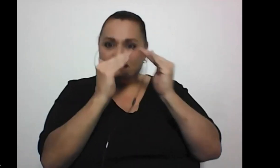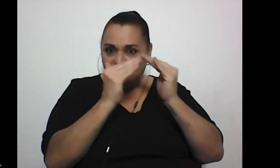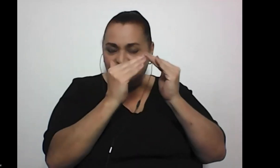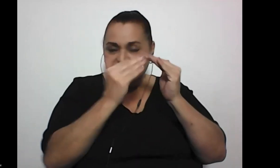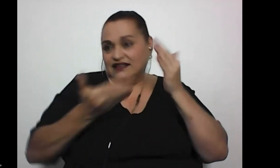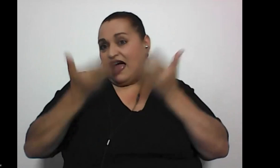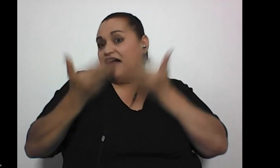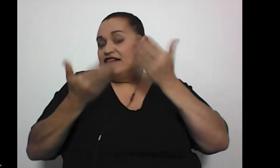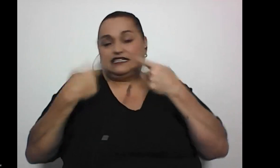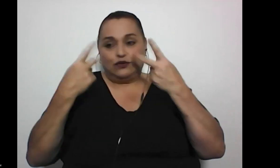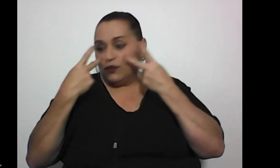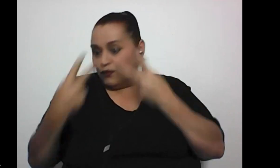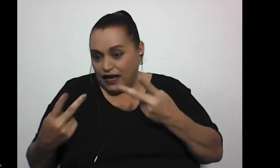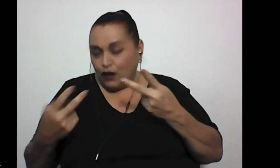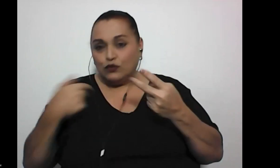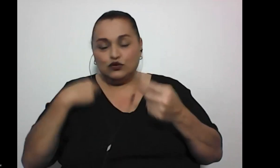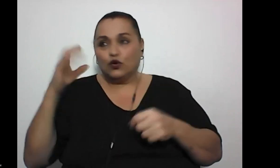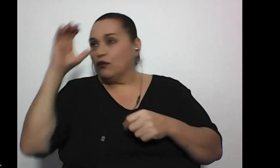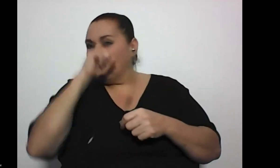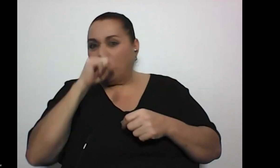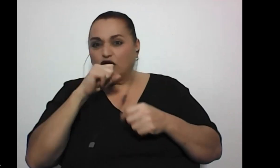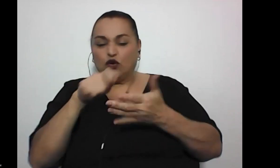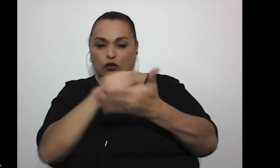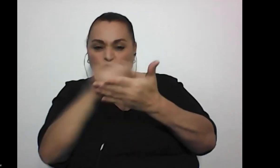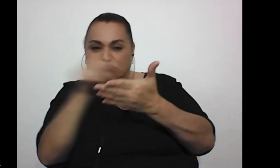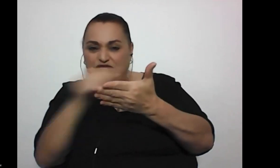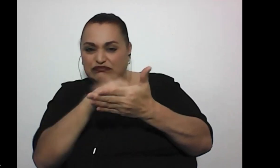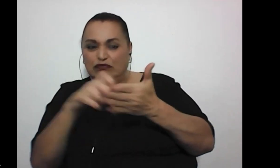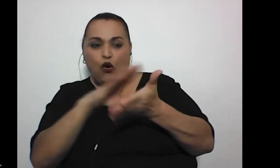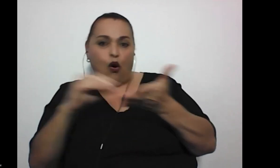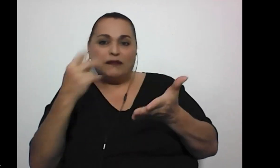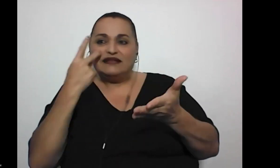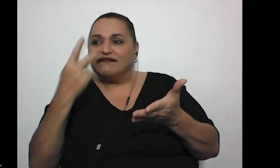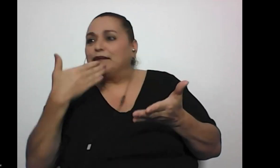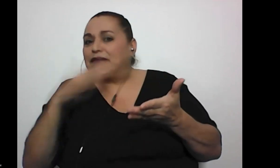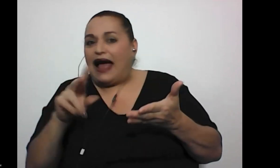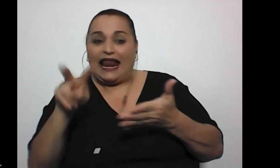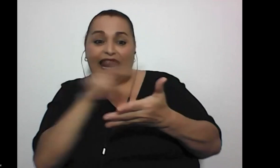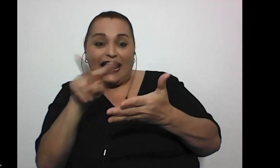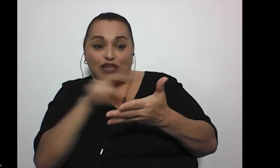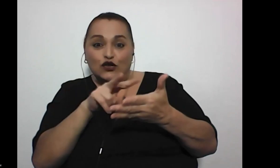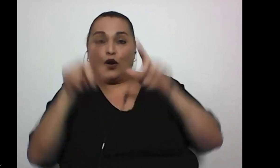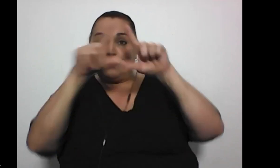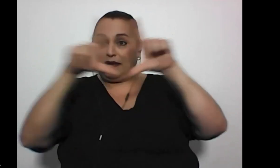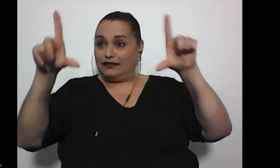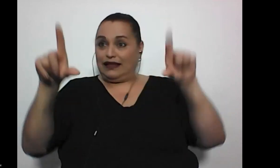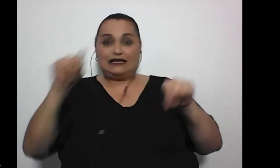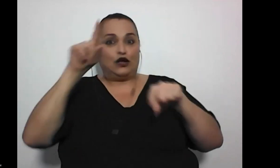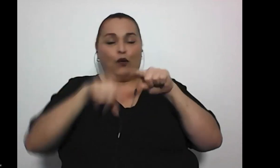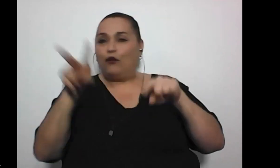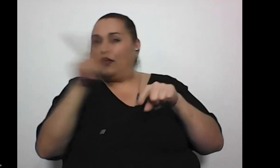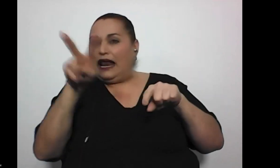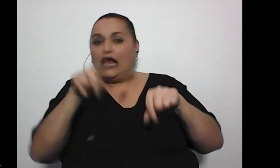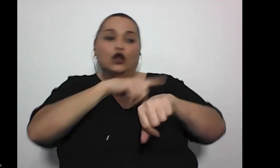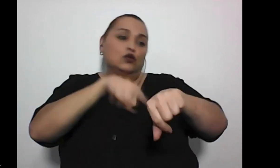obviamente no los veo, entonces no me daba cuenta que estaban todas subrayadas las copias y cuando el lector de pantalla tenía que leerme el libro no leía nada y tal vez duré